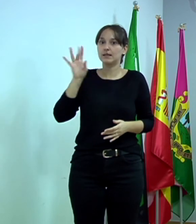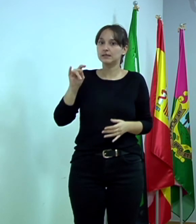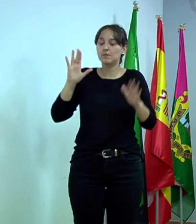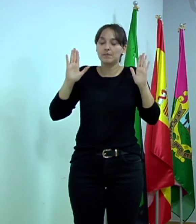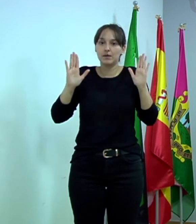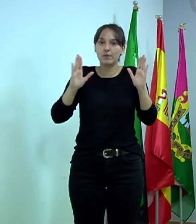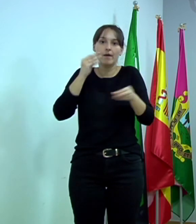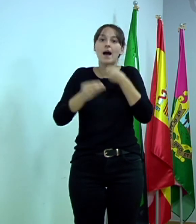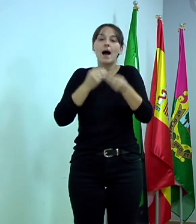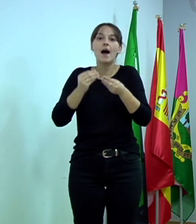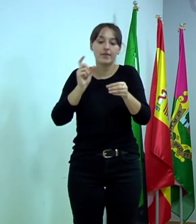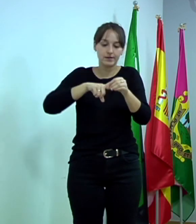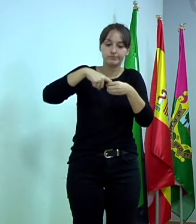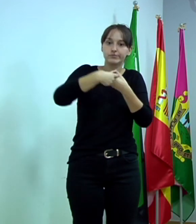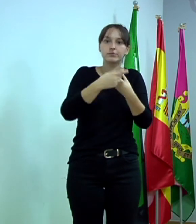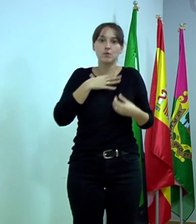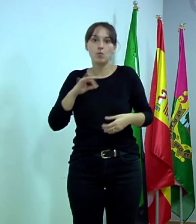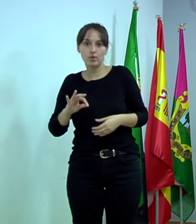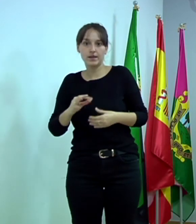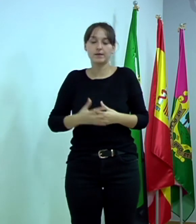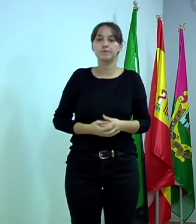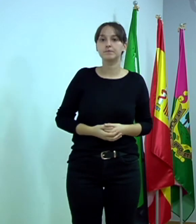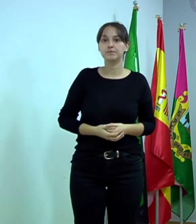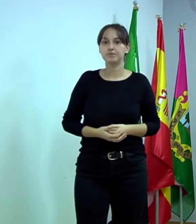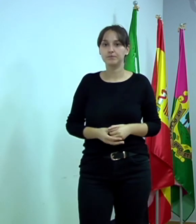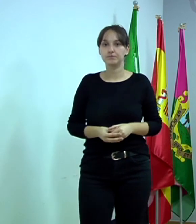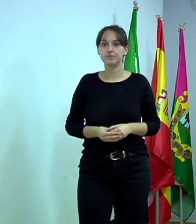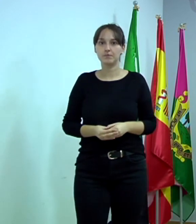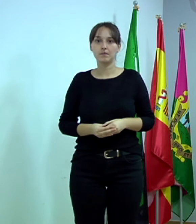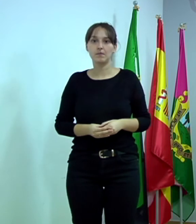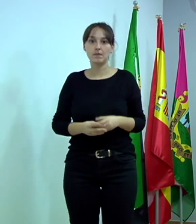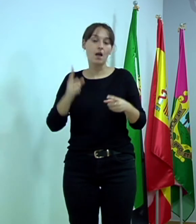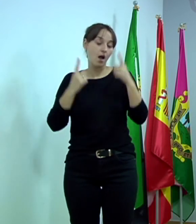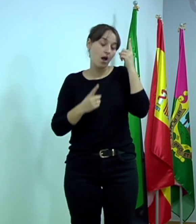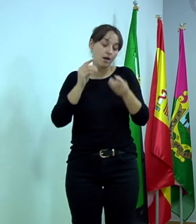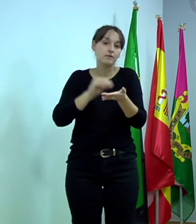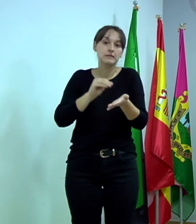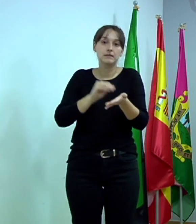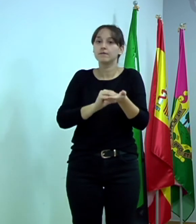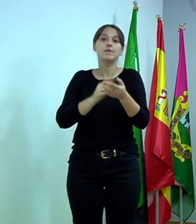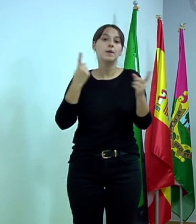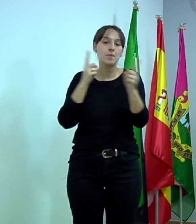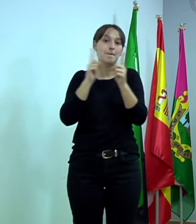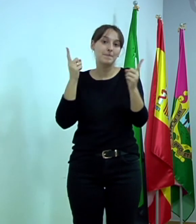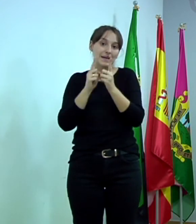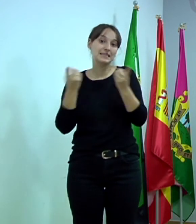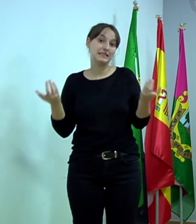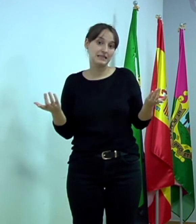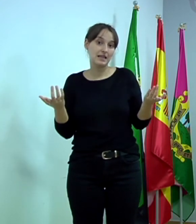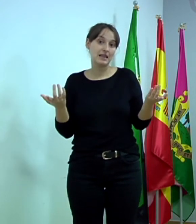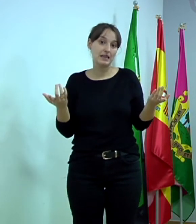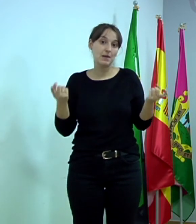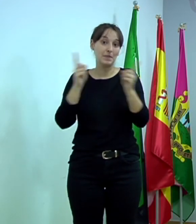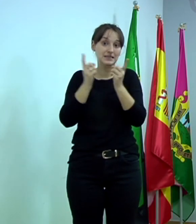Gracias. Pero claro, es que alguna parte va a haber presencial y lo van a tener difícil para venir, porque muchas de ellas son presenciales a la vez con